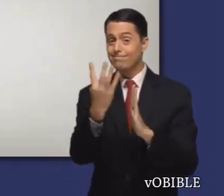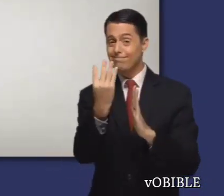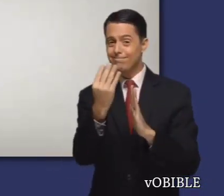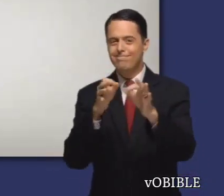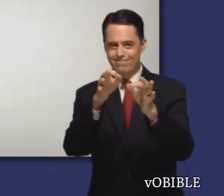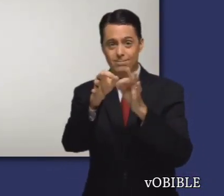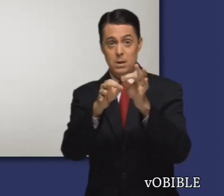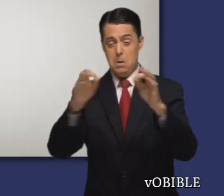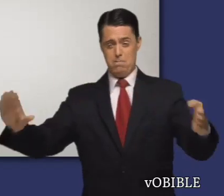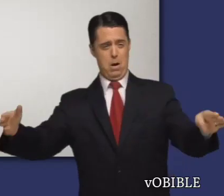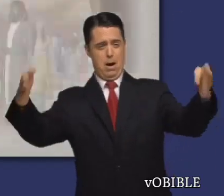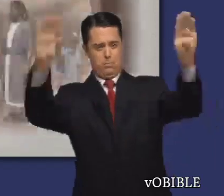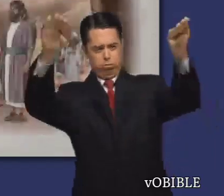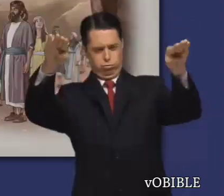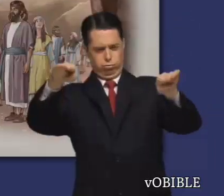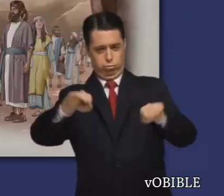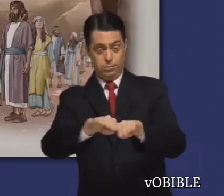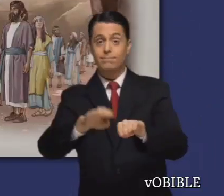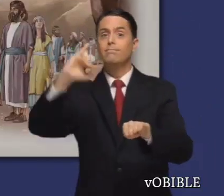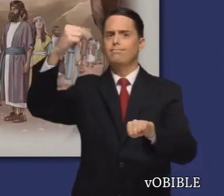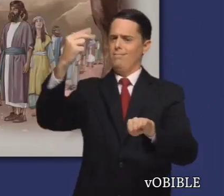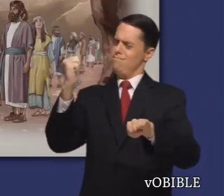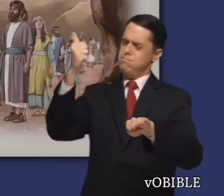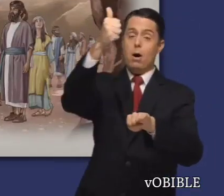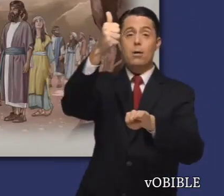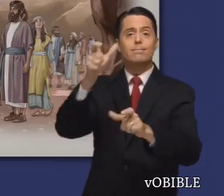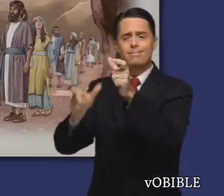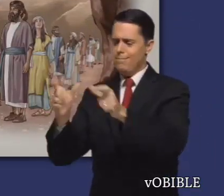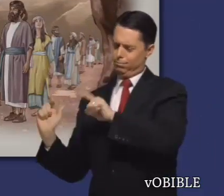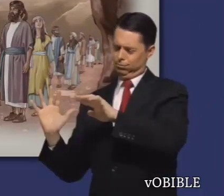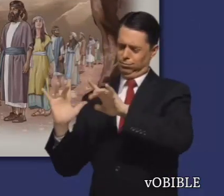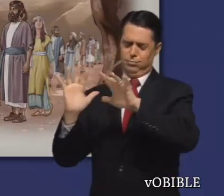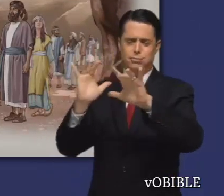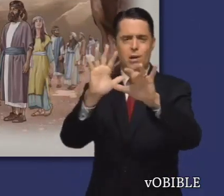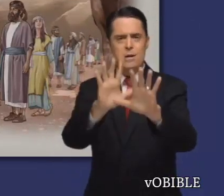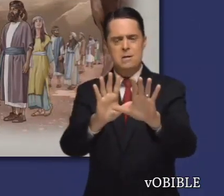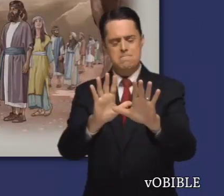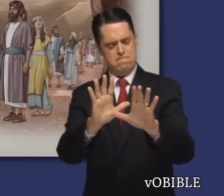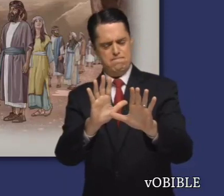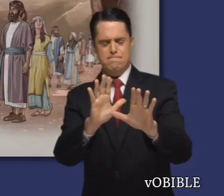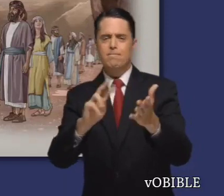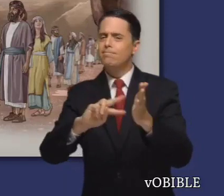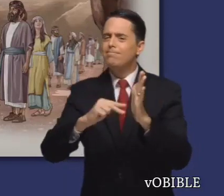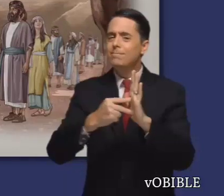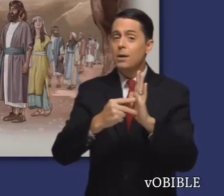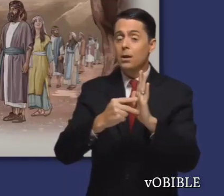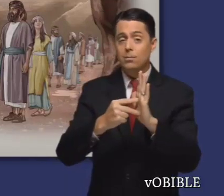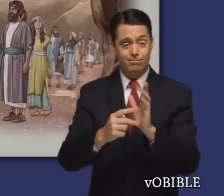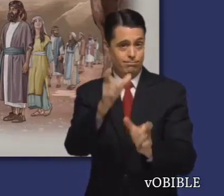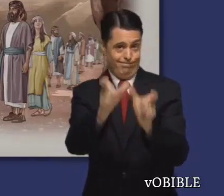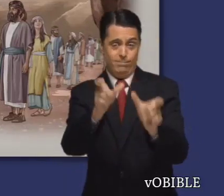El capítulo 14 explica que Jehová forma un gran valle. En ese valle, su pueblo haya